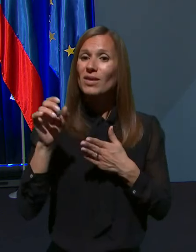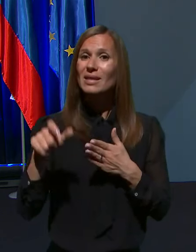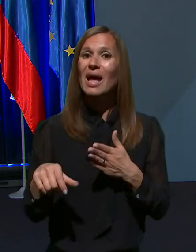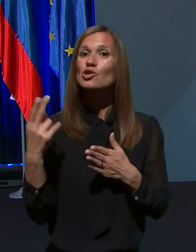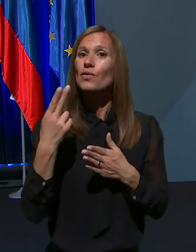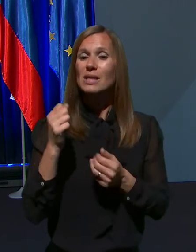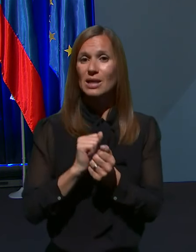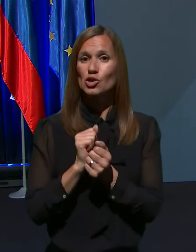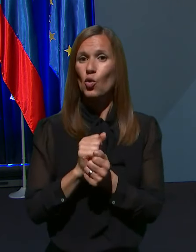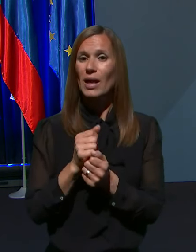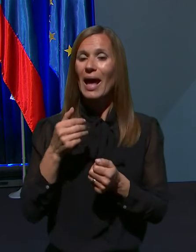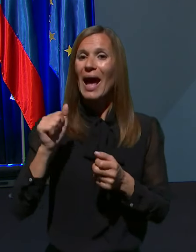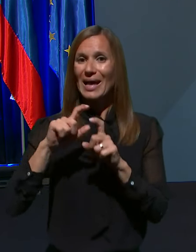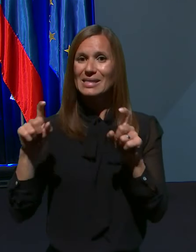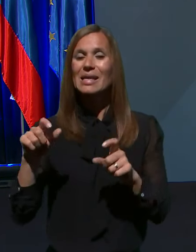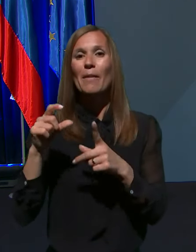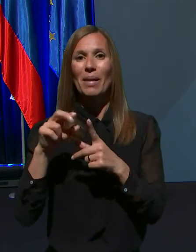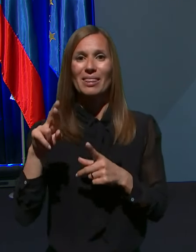agencije Peter Avsenik.